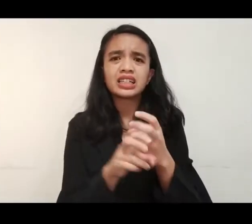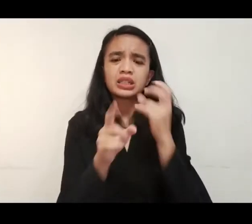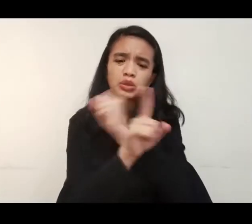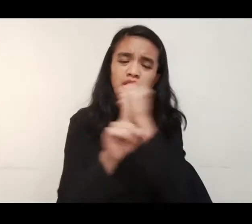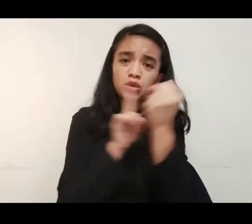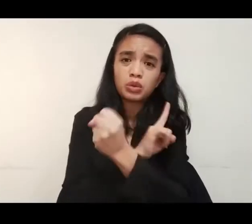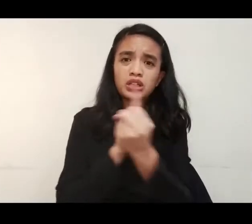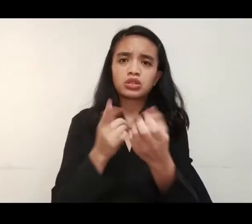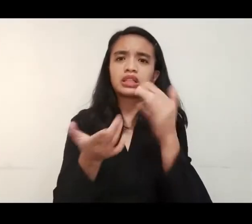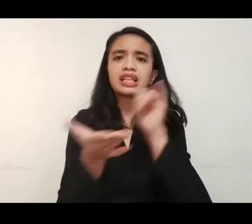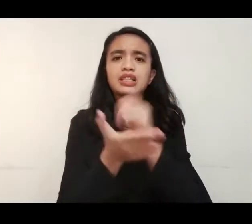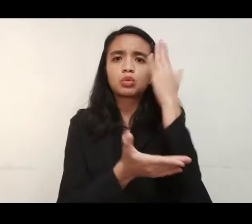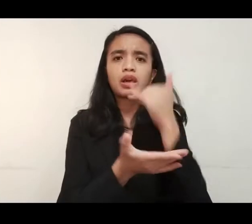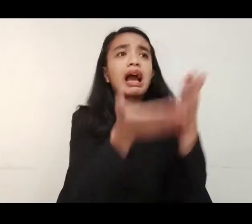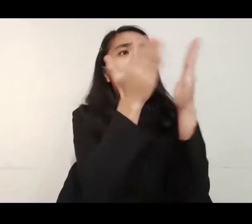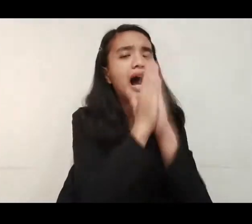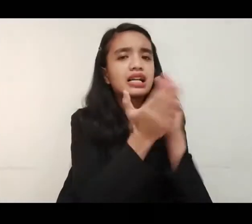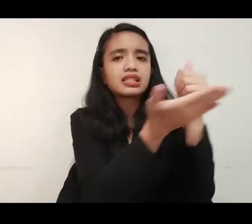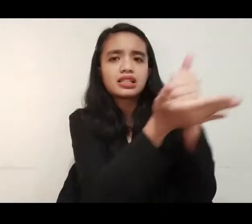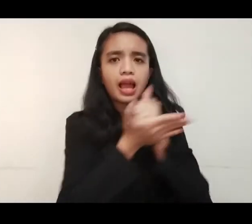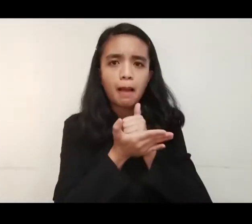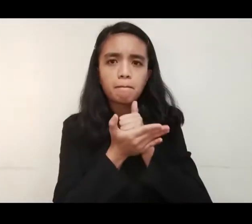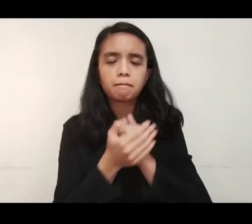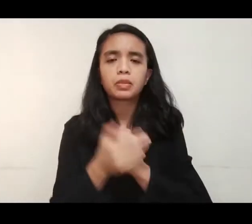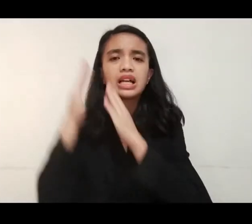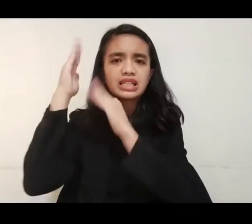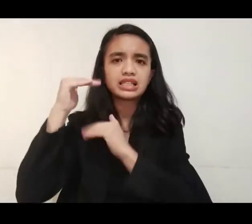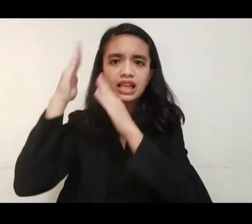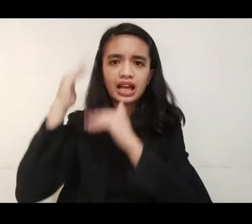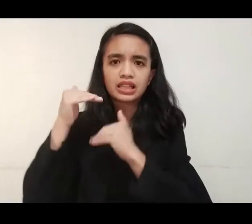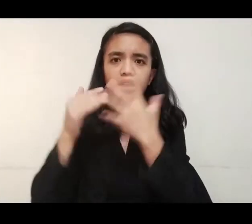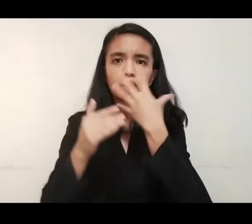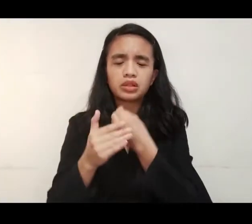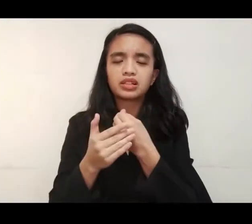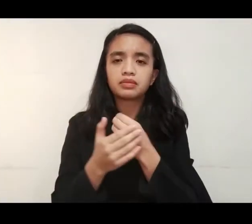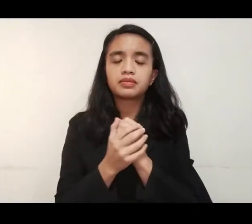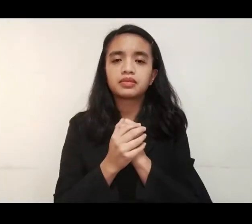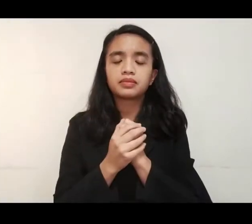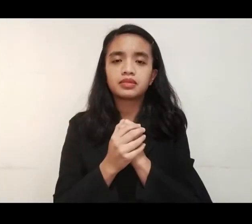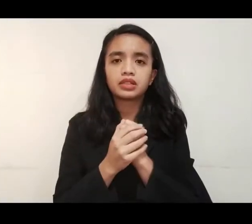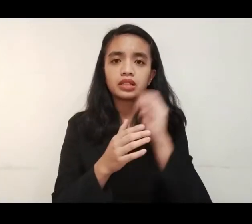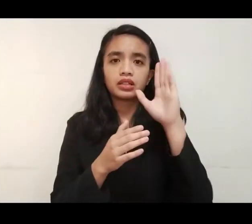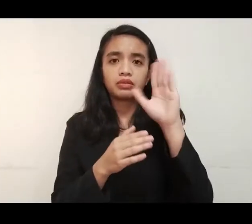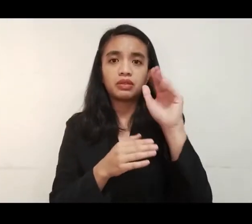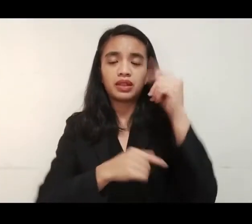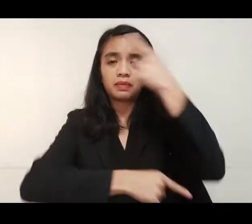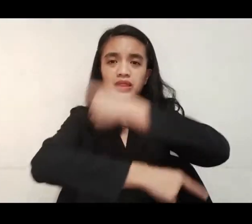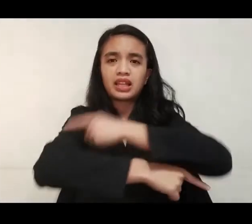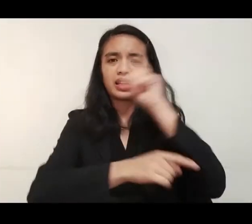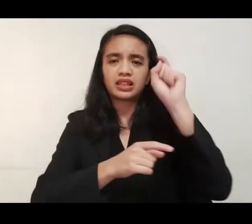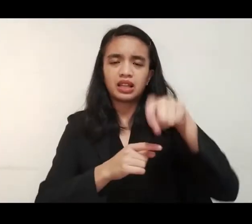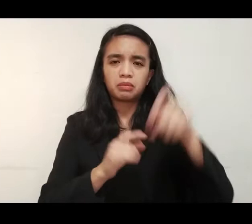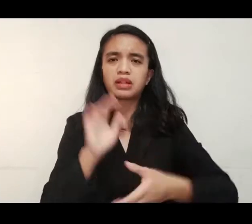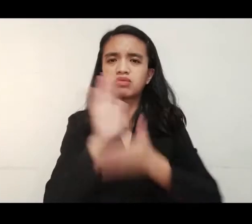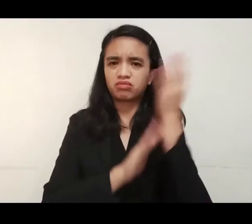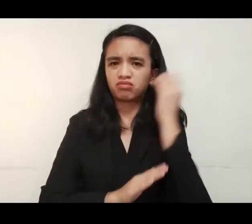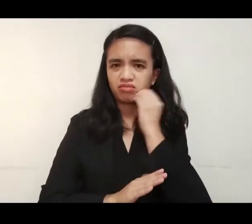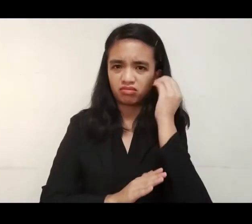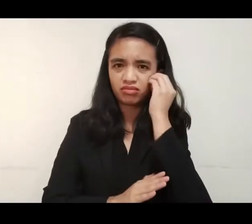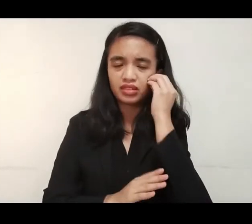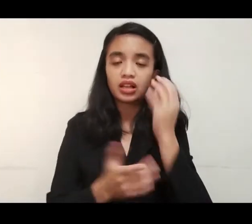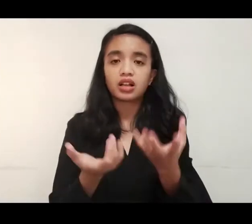kaya nananawagan sila ng ayuda. Sana po, pag matakos naman sana yung ano namin, 15 days na la na quarantine, sir, dapat po i-training po kami.